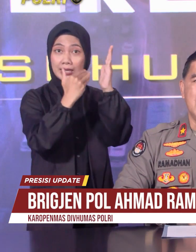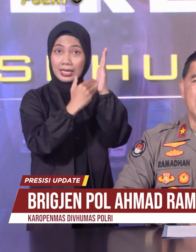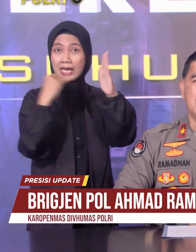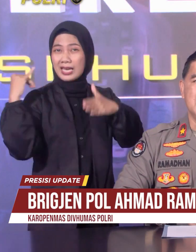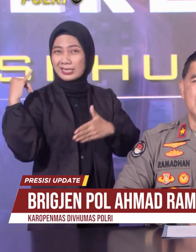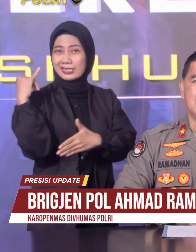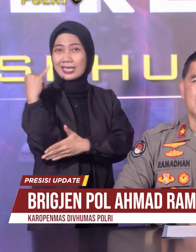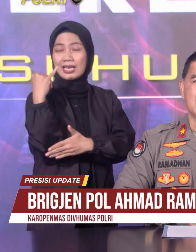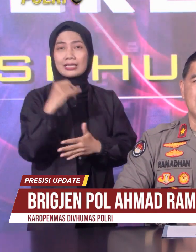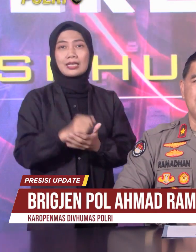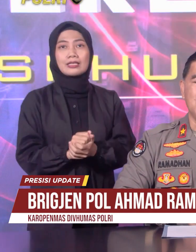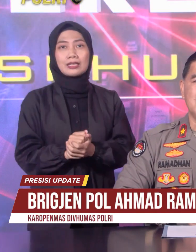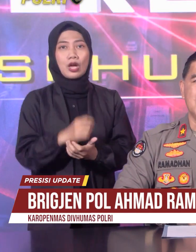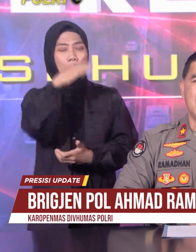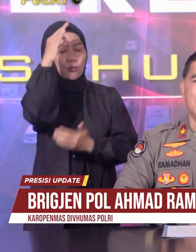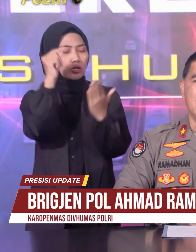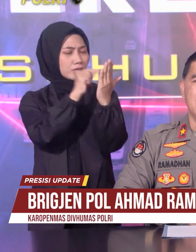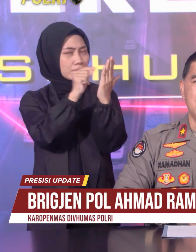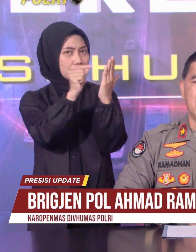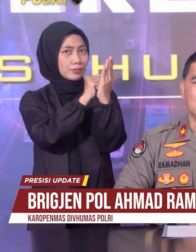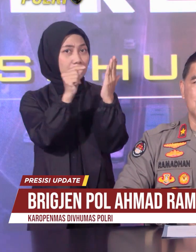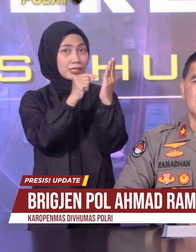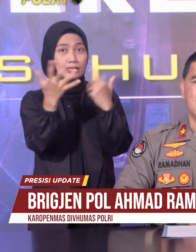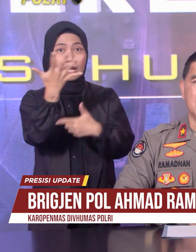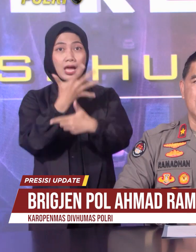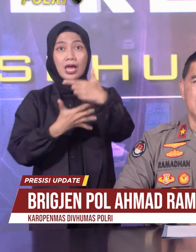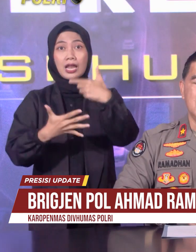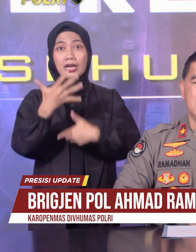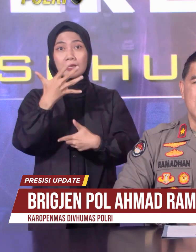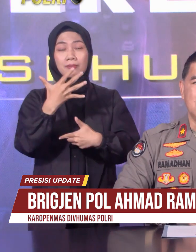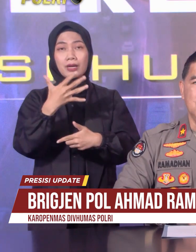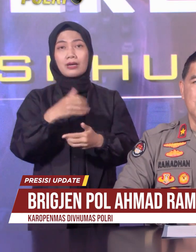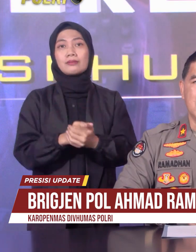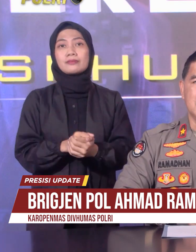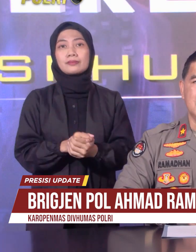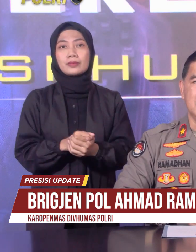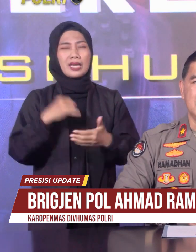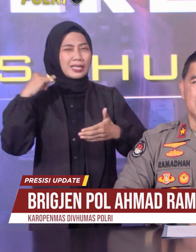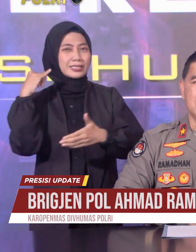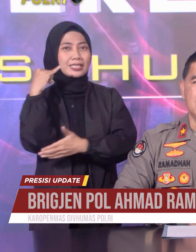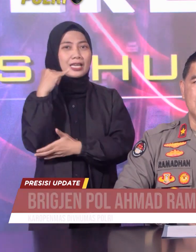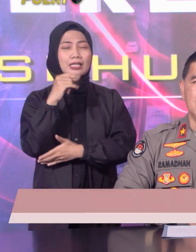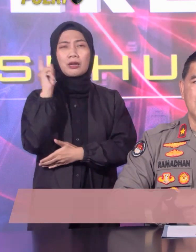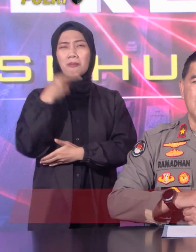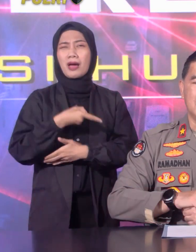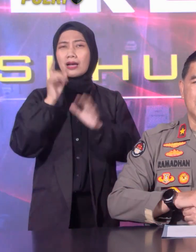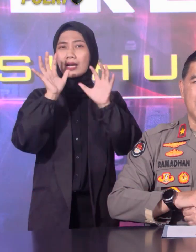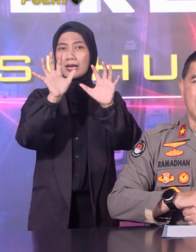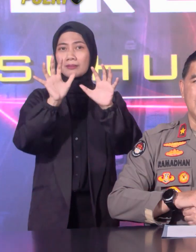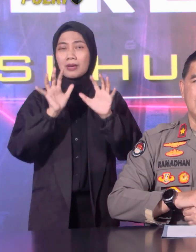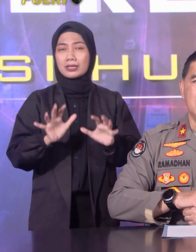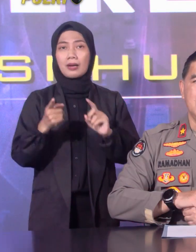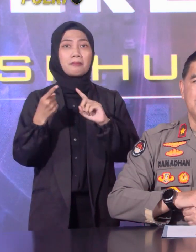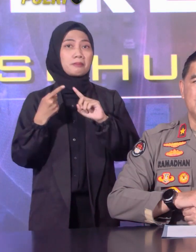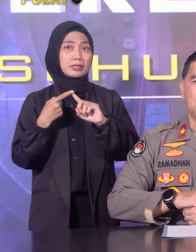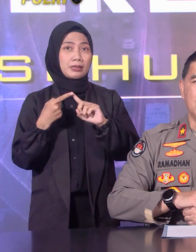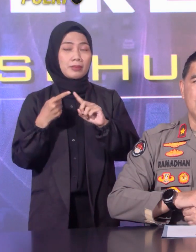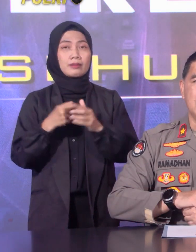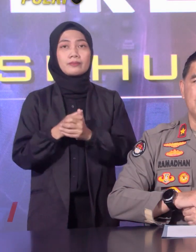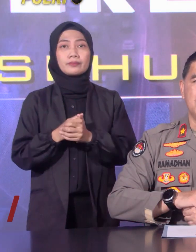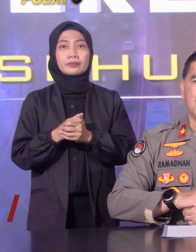yang menjadi catatan kepolisian ada 5 kasus kejahatan yang jumlah kejadiannya tertinggi, antara lain